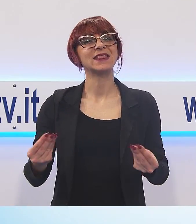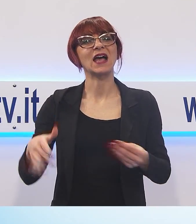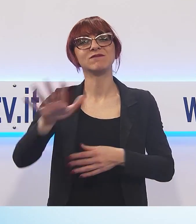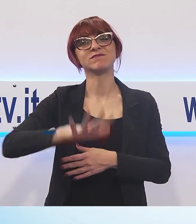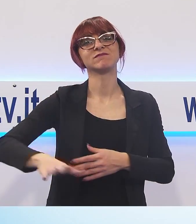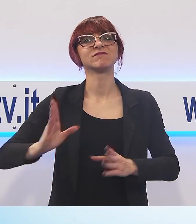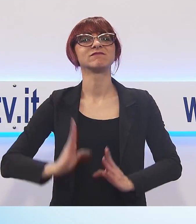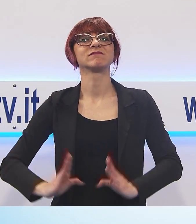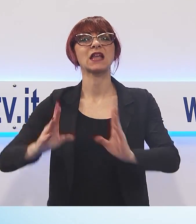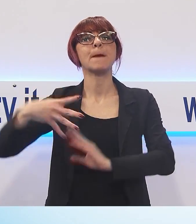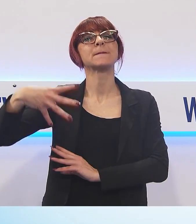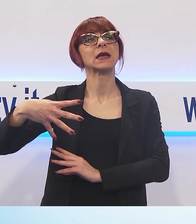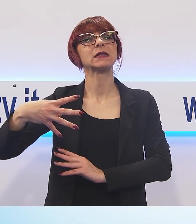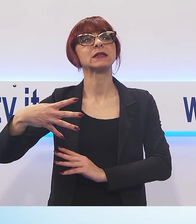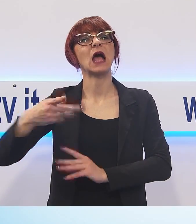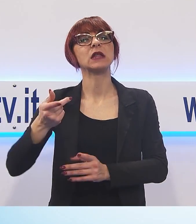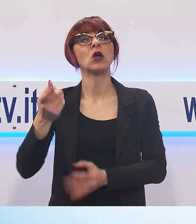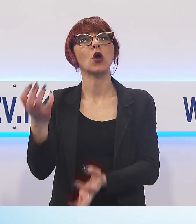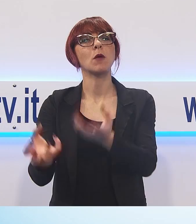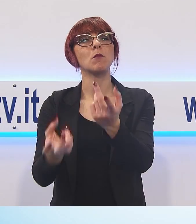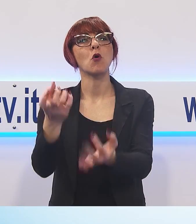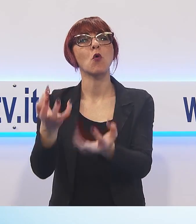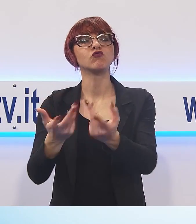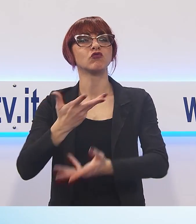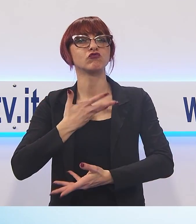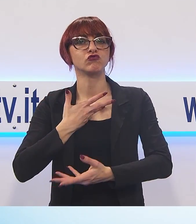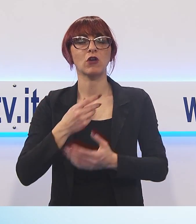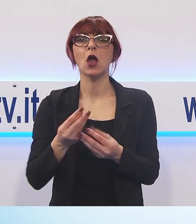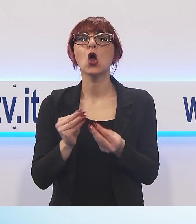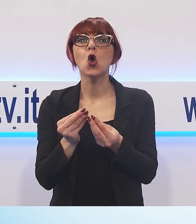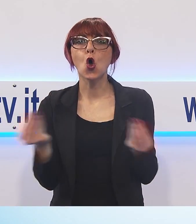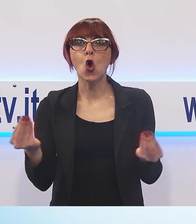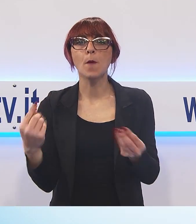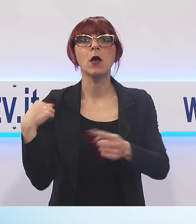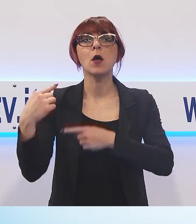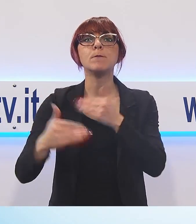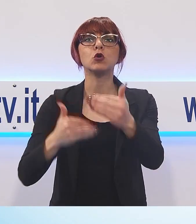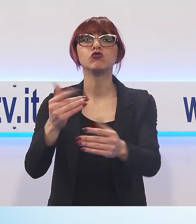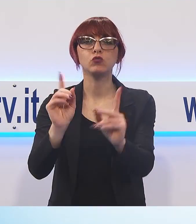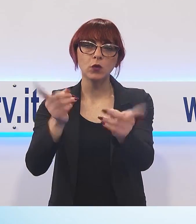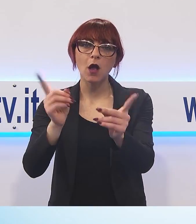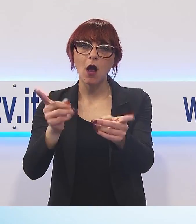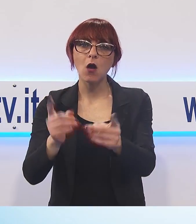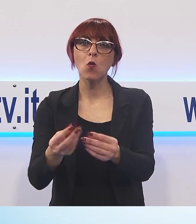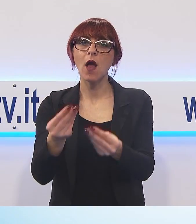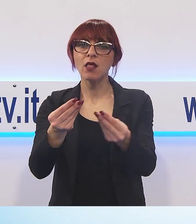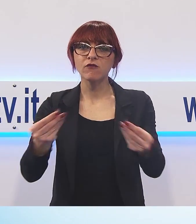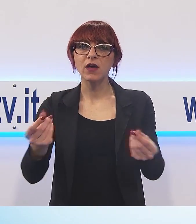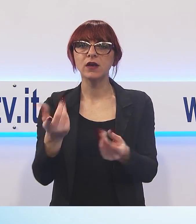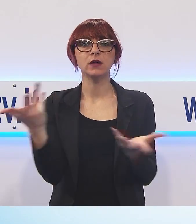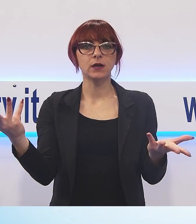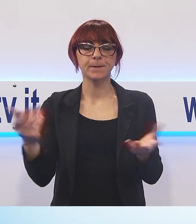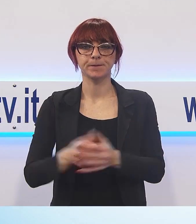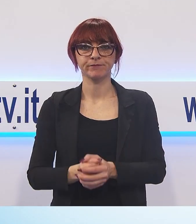quello che era detto il pane dei poveri. Vi ricordiamo che la procedura tradizionale per ottenere un'ottima farina di neccio prevede che le